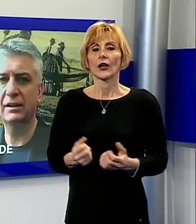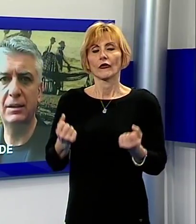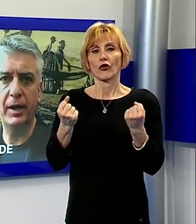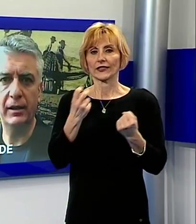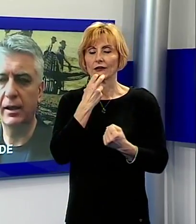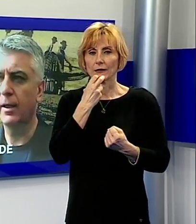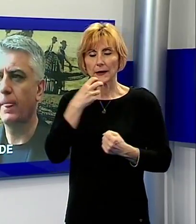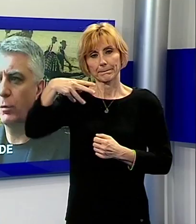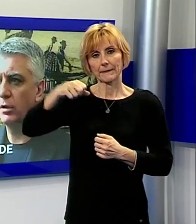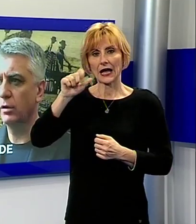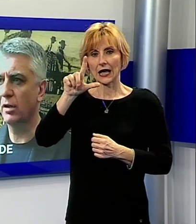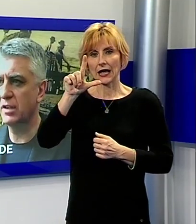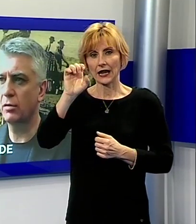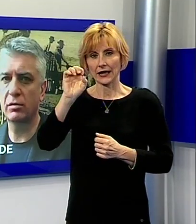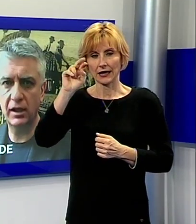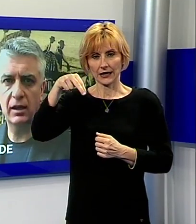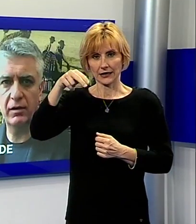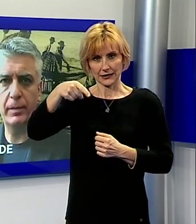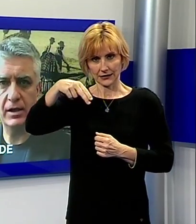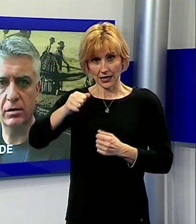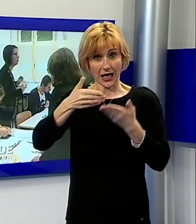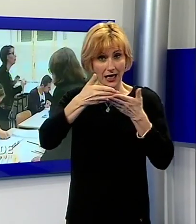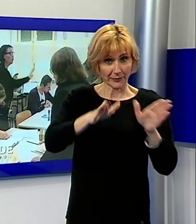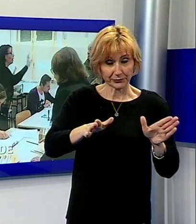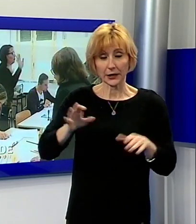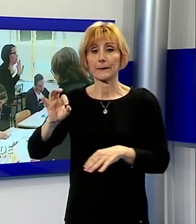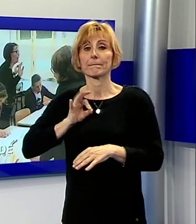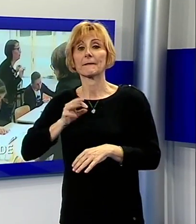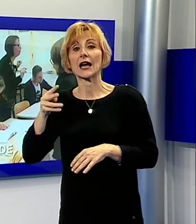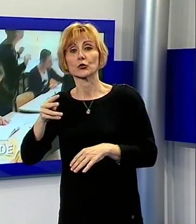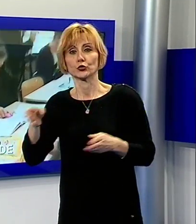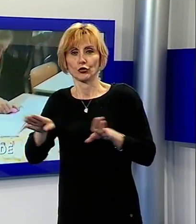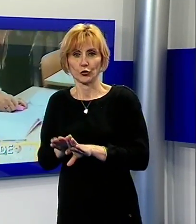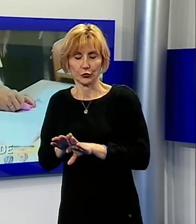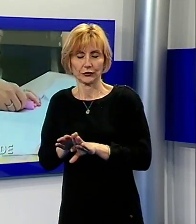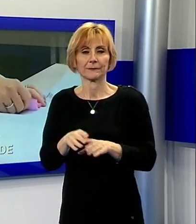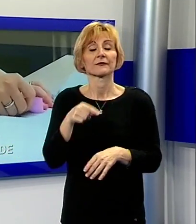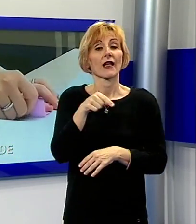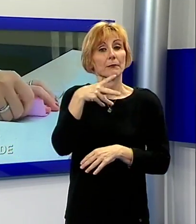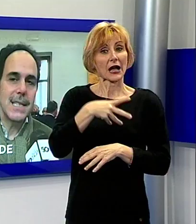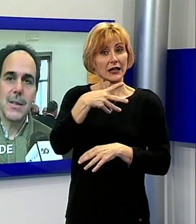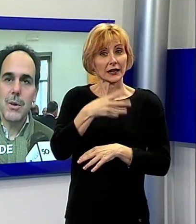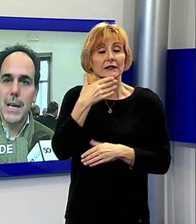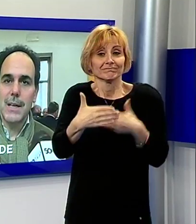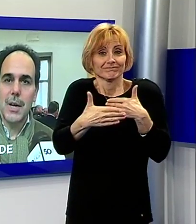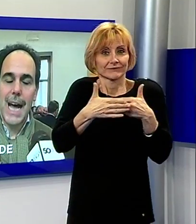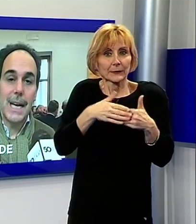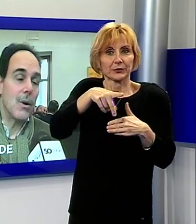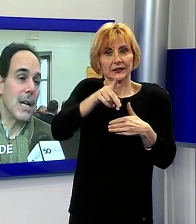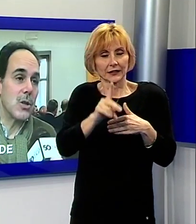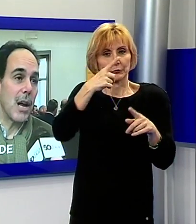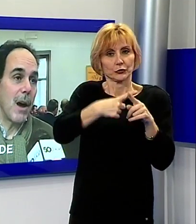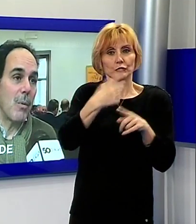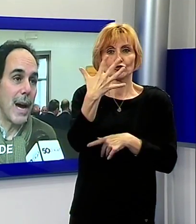Mallegni apre, Marcucci chiude, analisi post elettorale dei due senatori, Mallegni ipotizza un avvicinamento a PD e 5 Stelle,